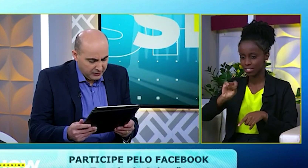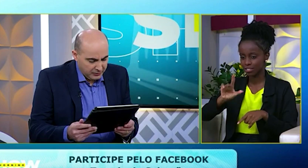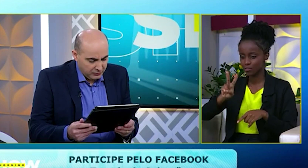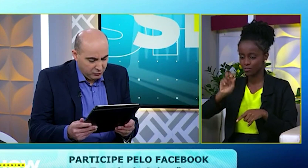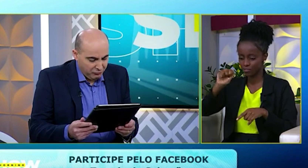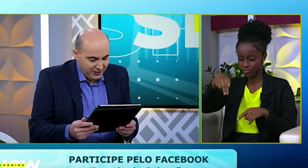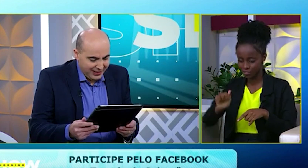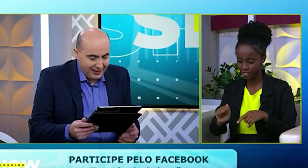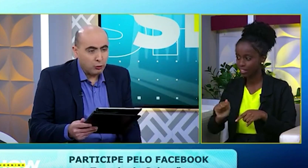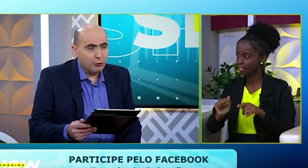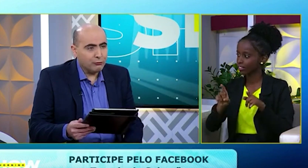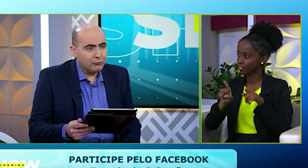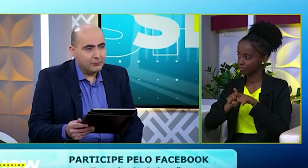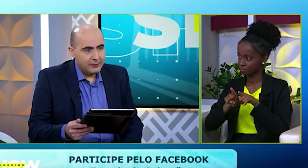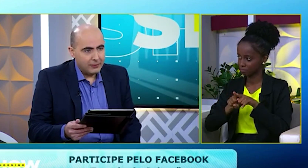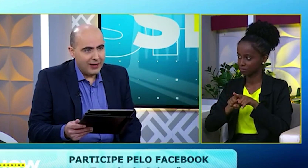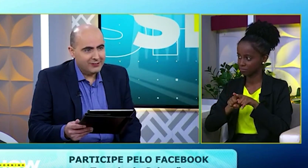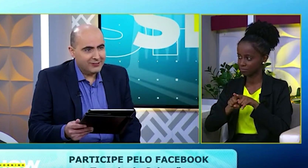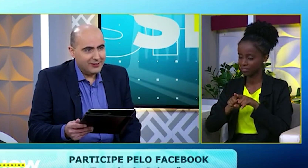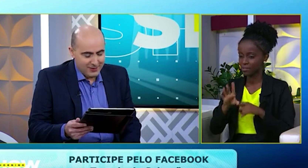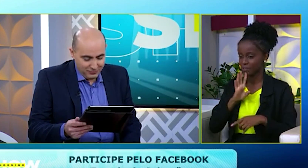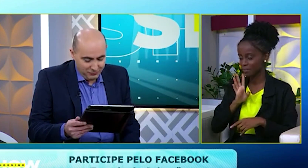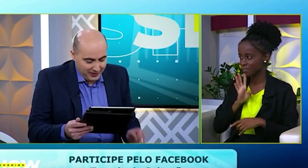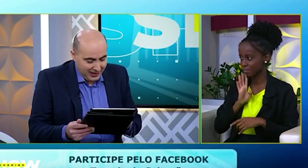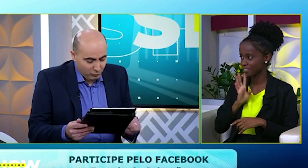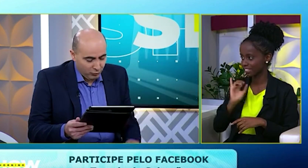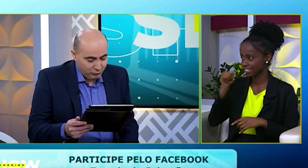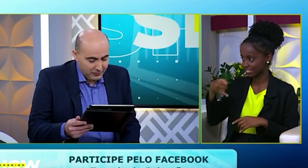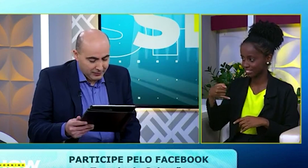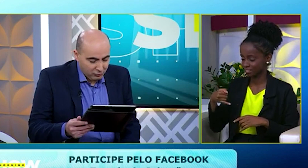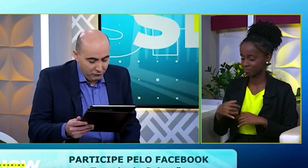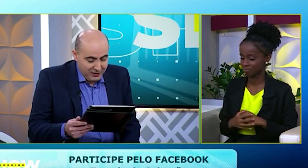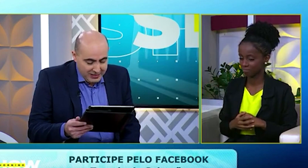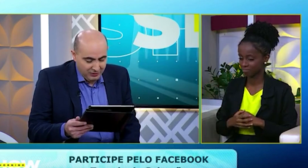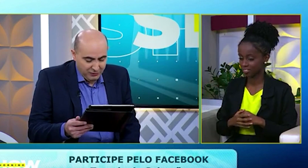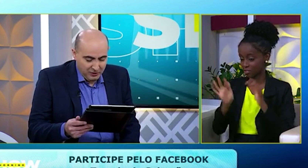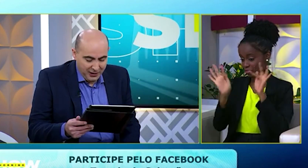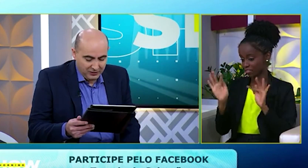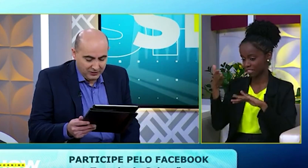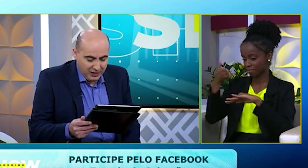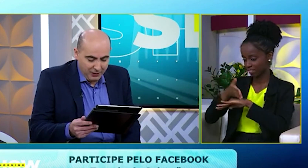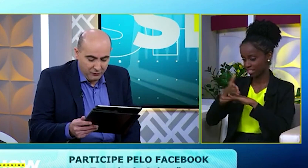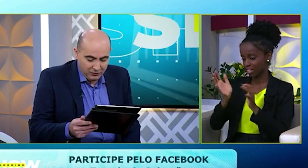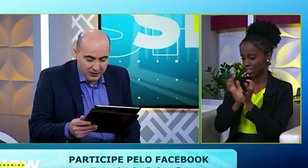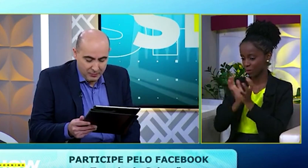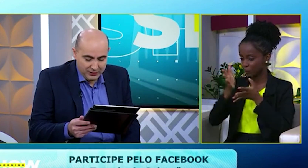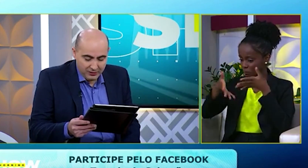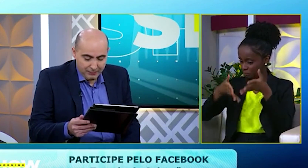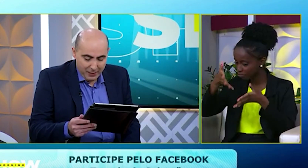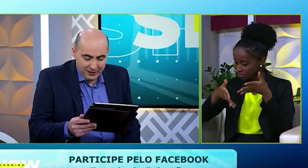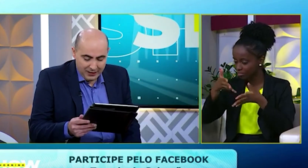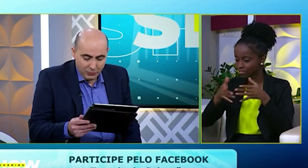Silvana Cardoso. Conhece? Conhece. Silvana Cardoso. Sou feliz em fazer parte desse trabalho, EVG